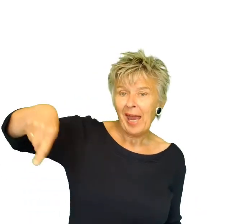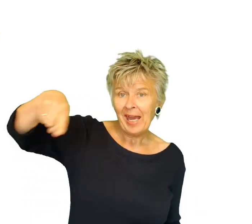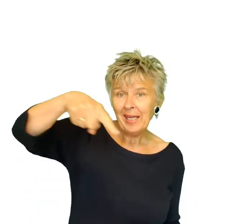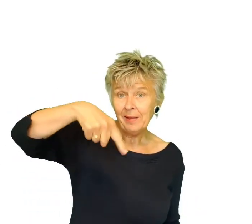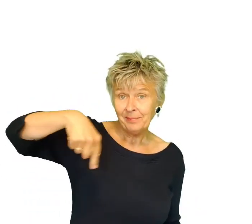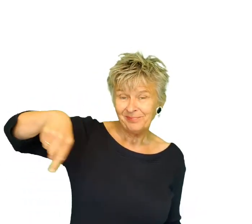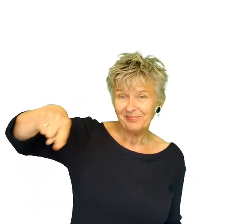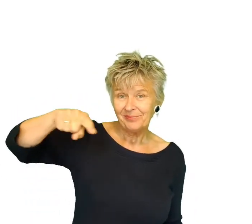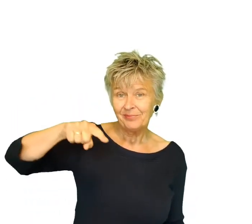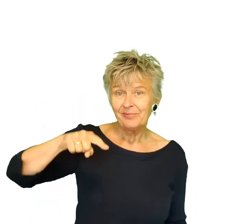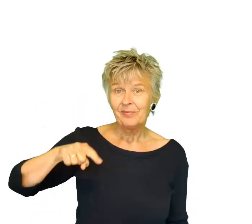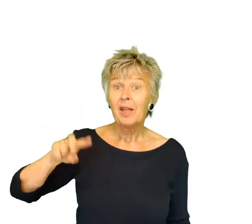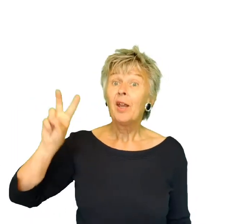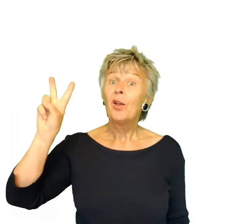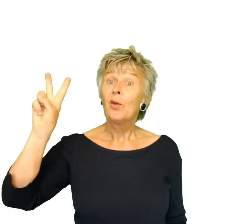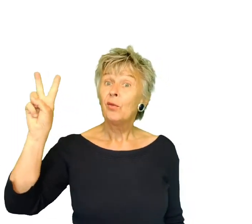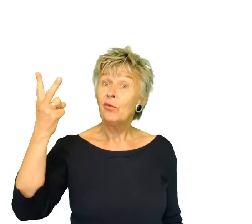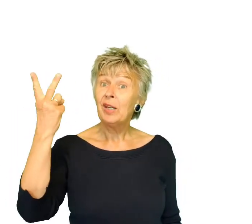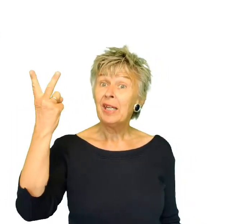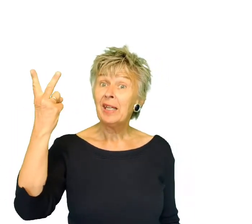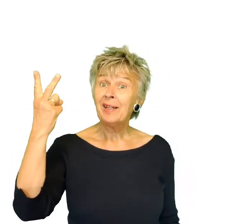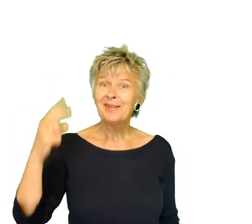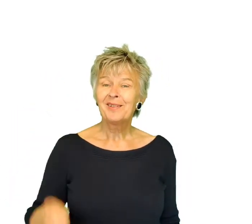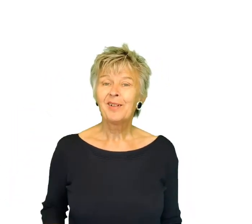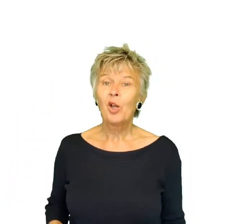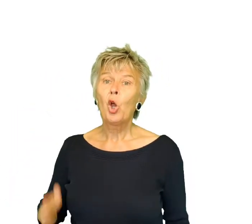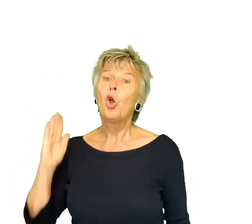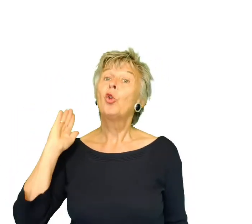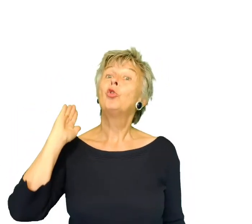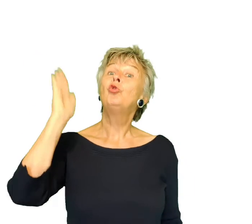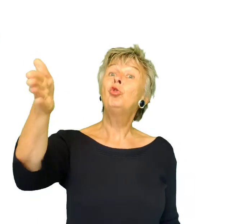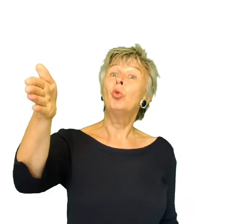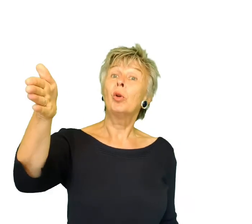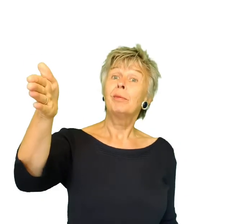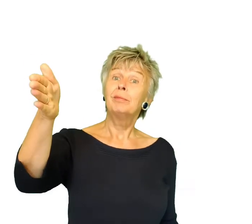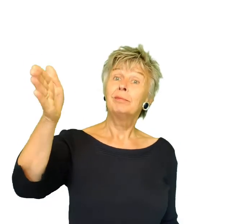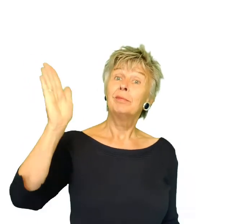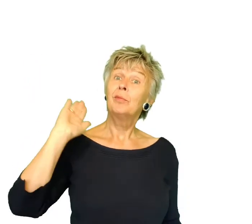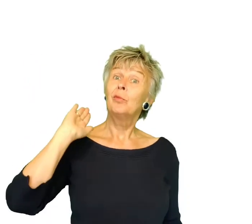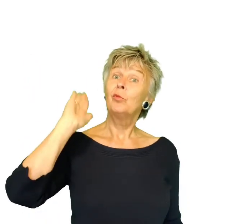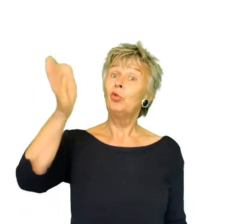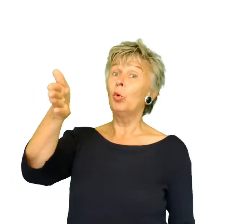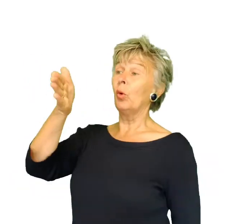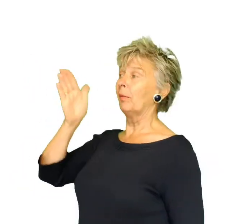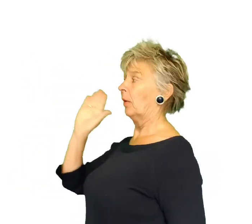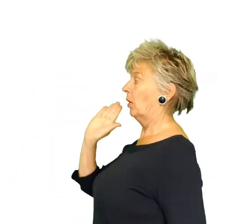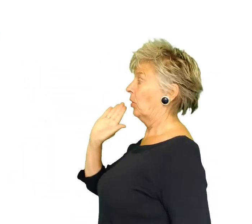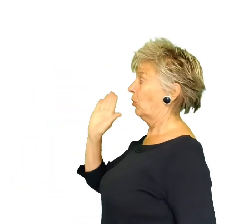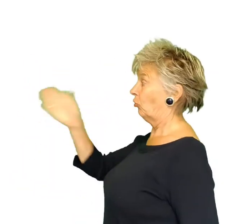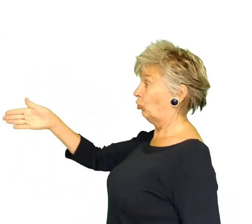weer door. Door. Door.